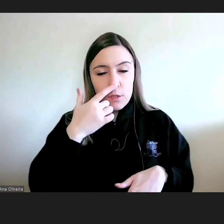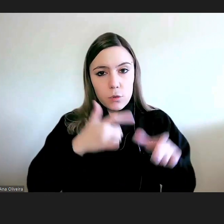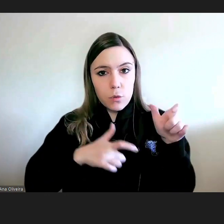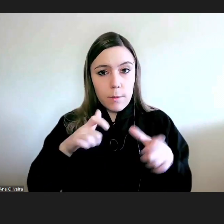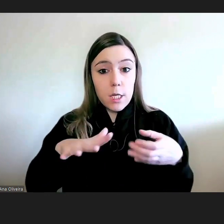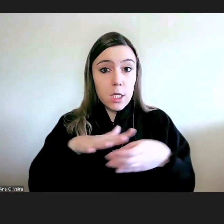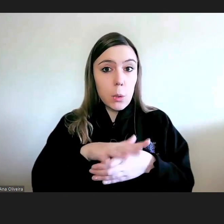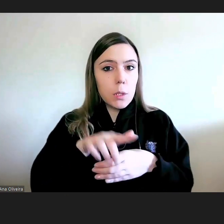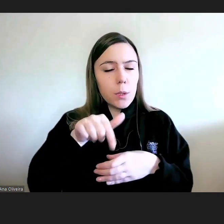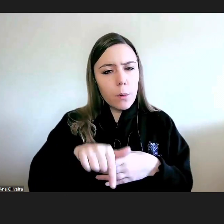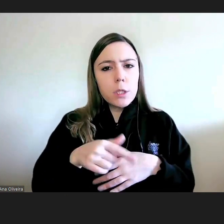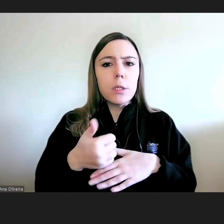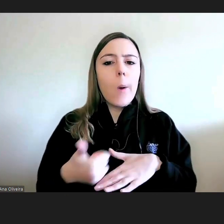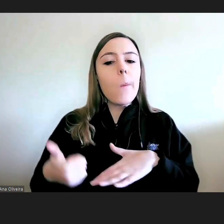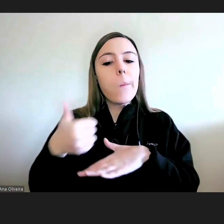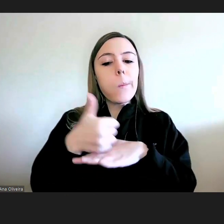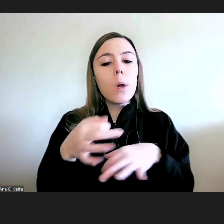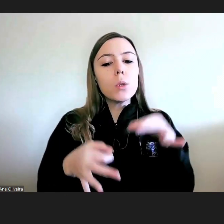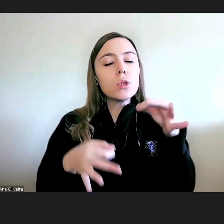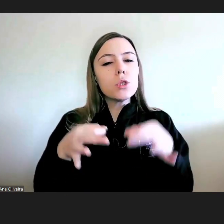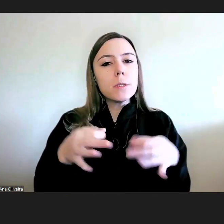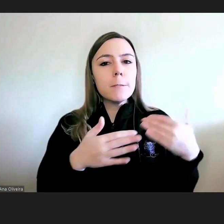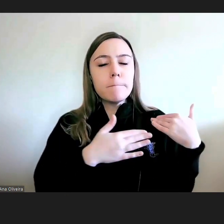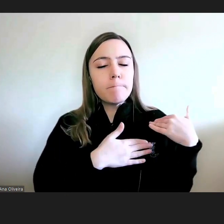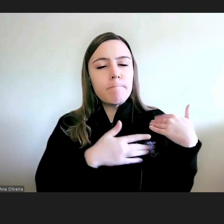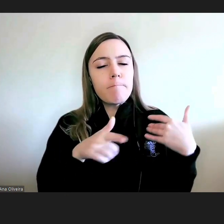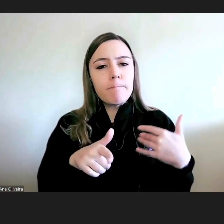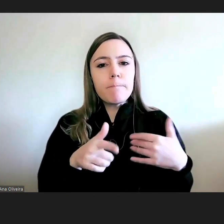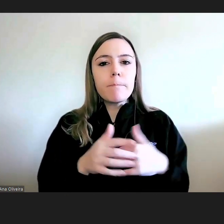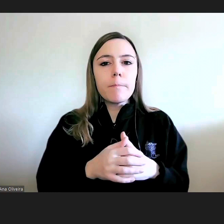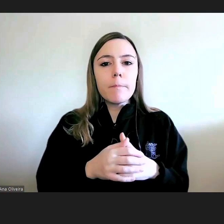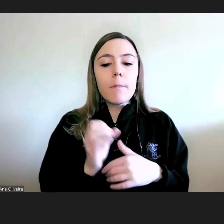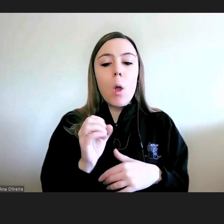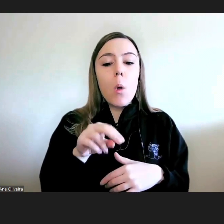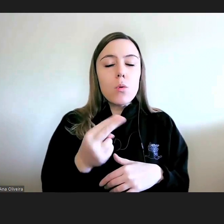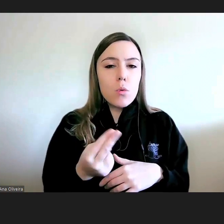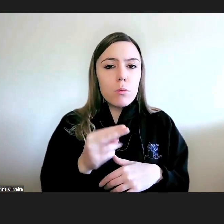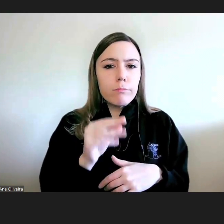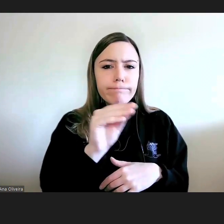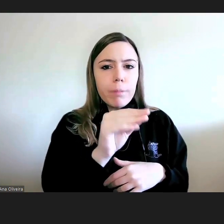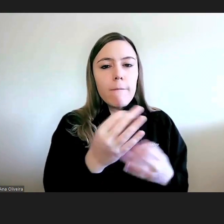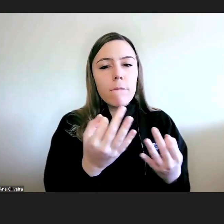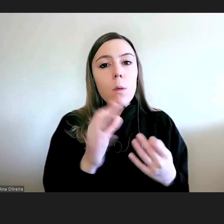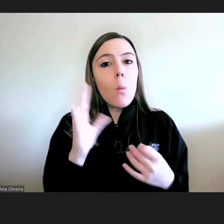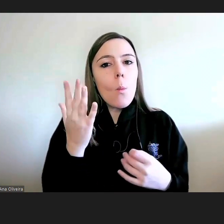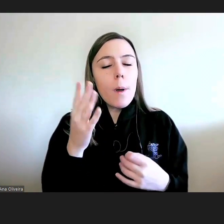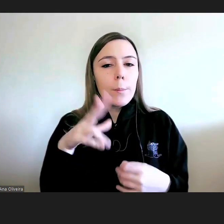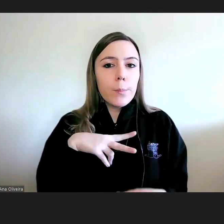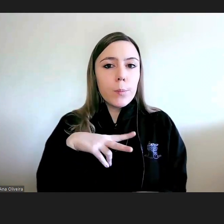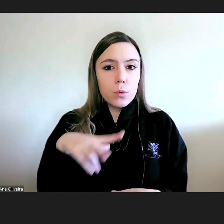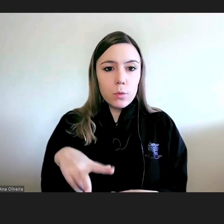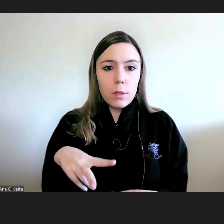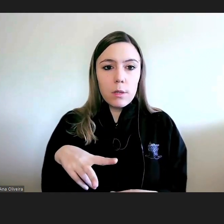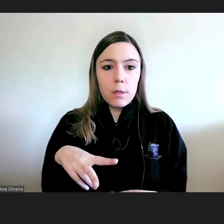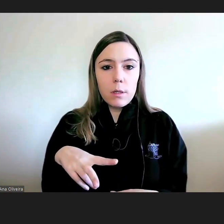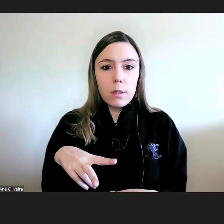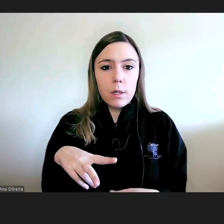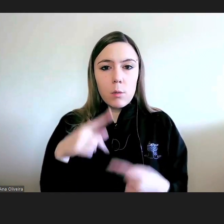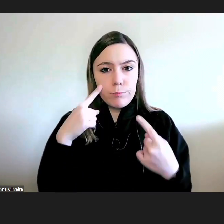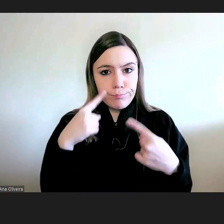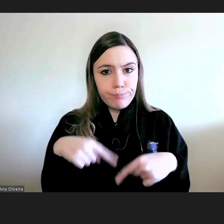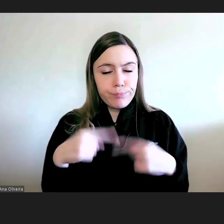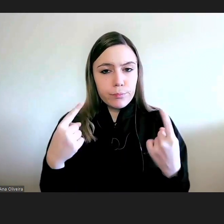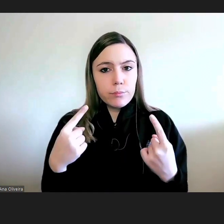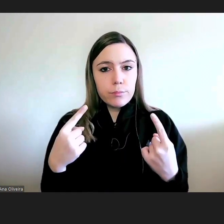o provedor de justiça é chamado pela ONU, quando Portugal, portanto, quando Portugal apresenta